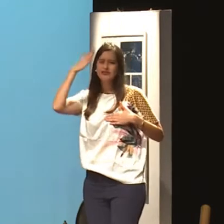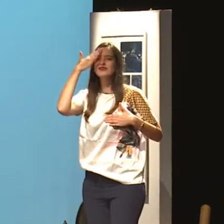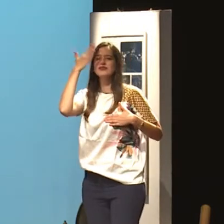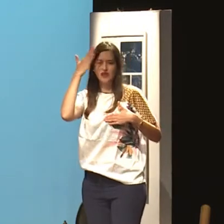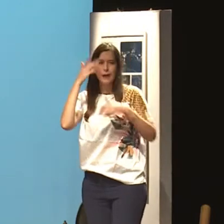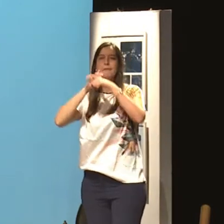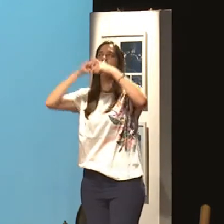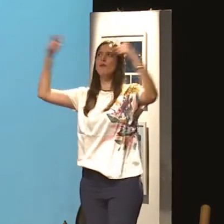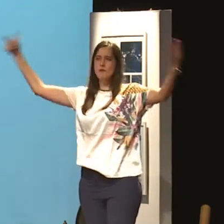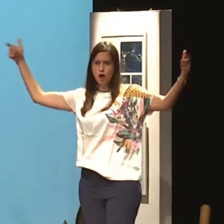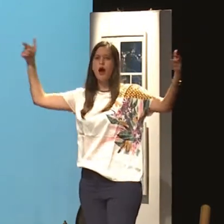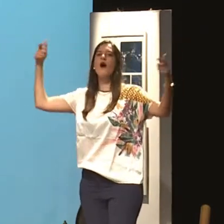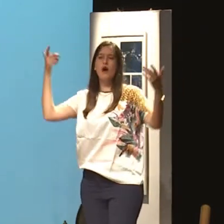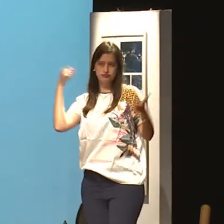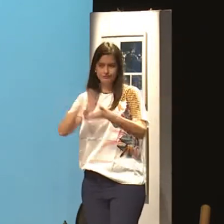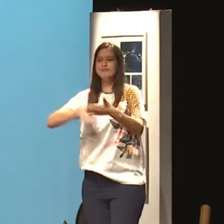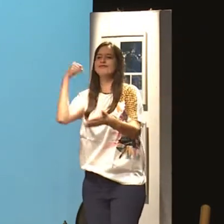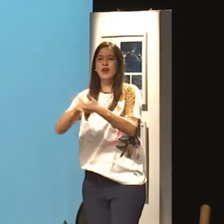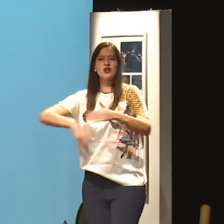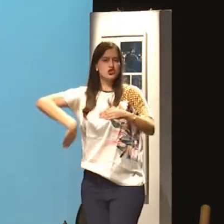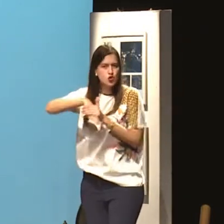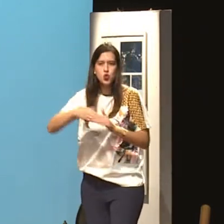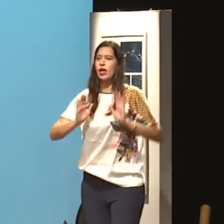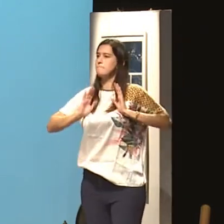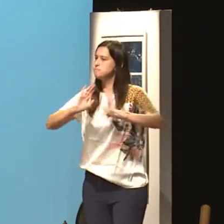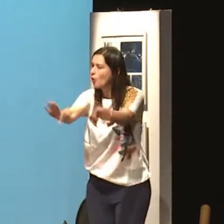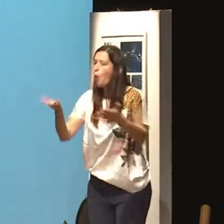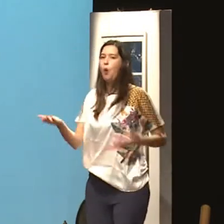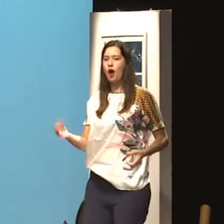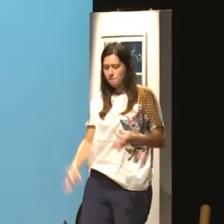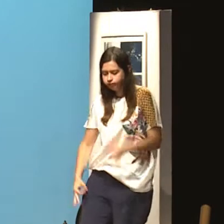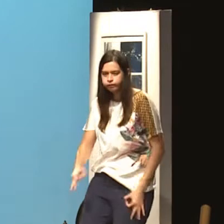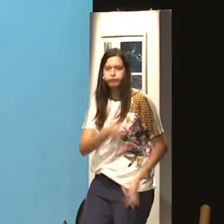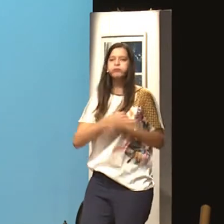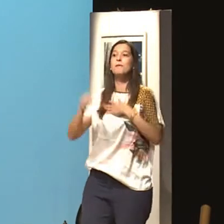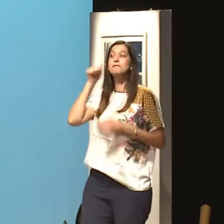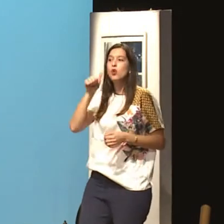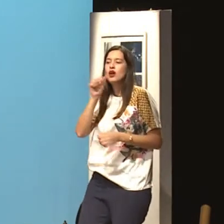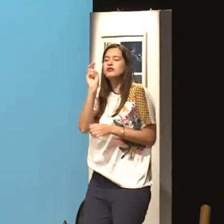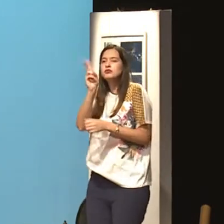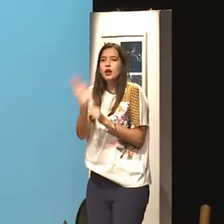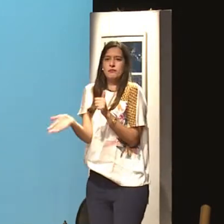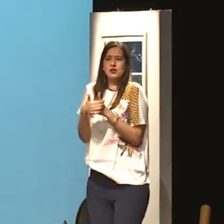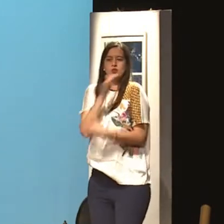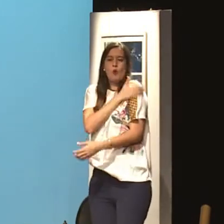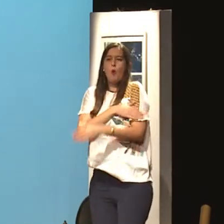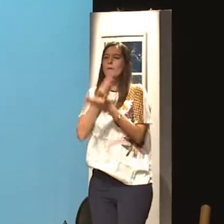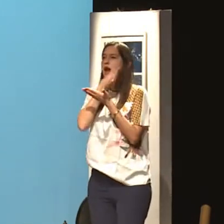A agressão física. A maioria sofre empurrões, chute. A mulher fica cheia de hematoma